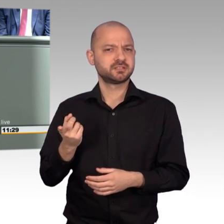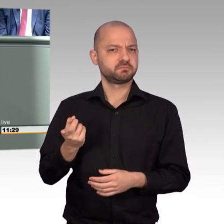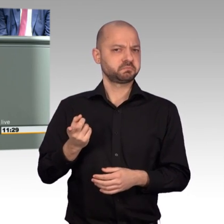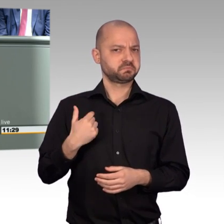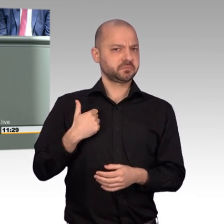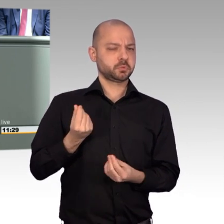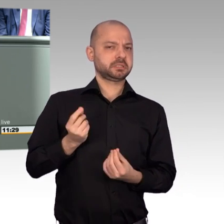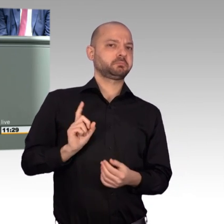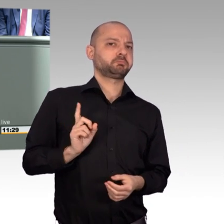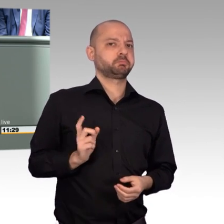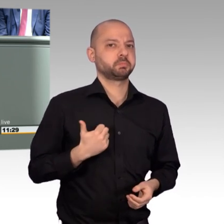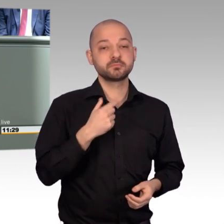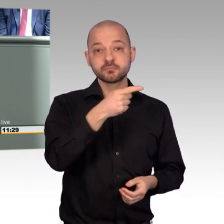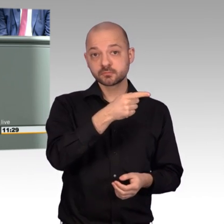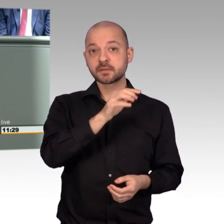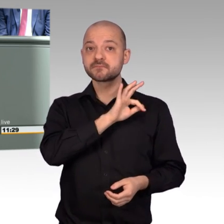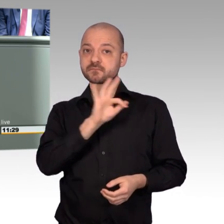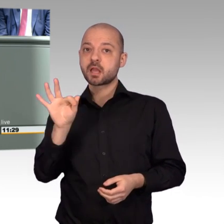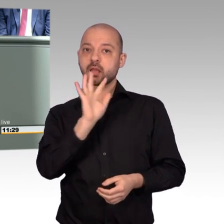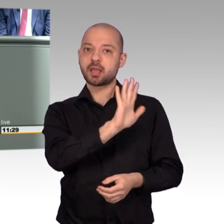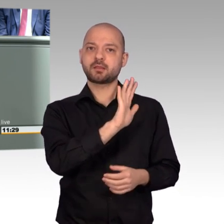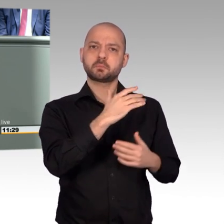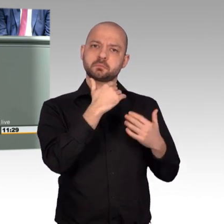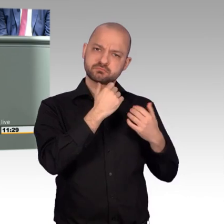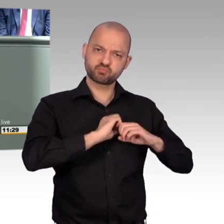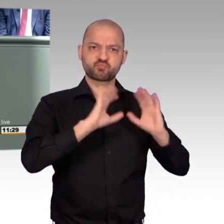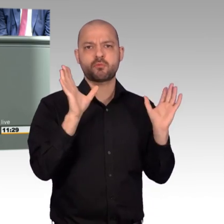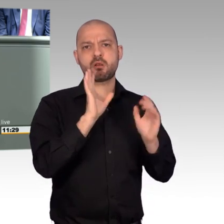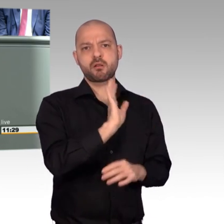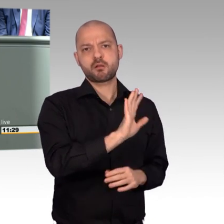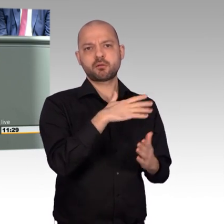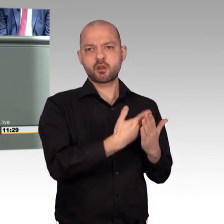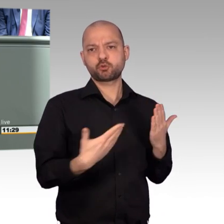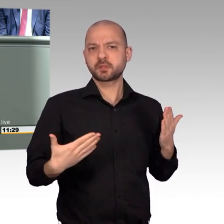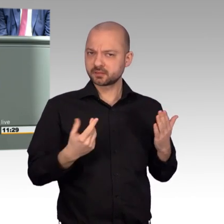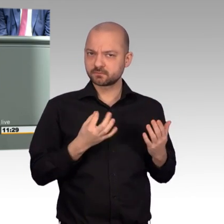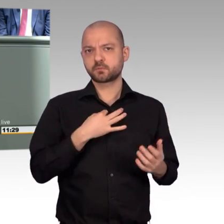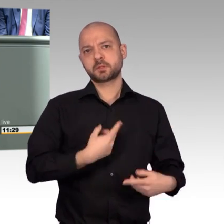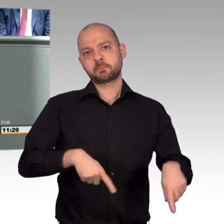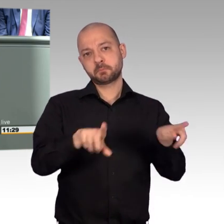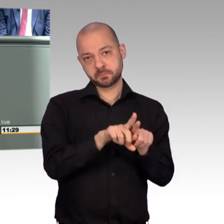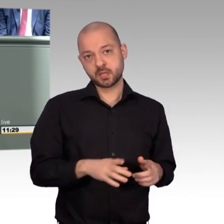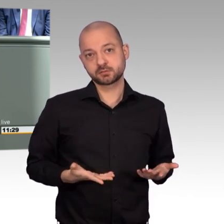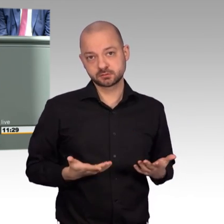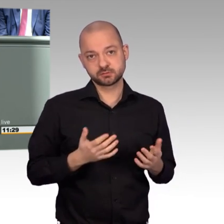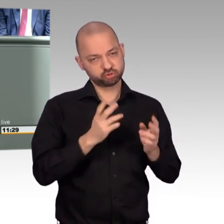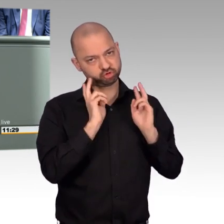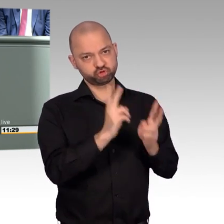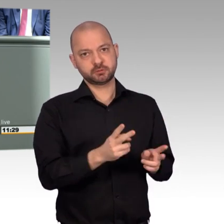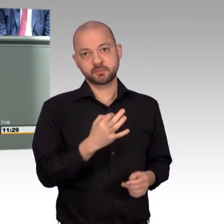plausible Argumente und Belege und Dokumente vorgelegt, die zumindest die internationale Gemeinschaft und dieses Haus aber offensichtlich mit der